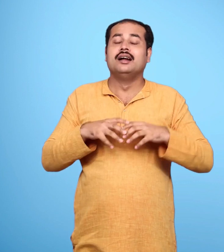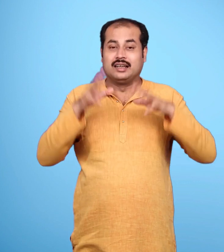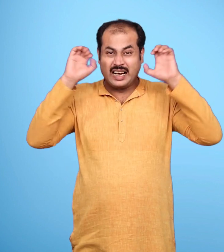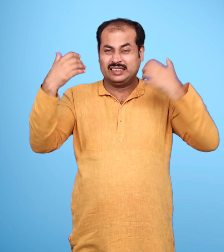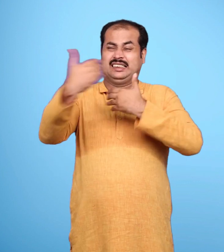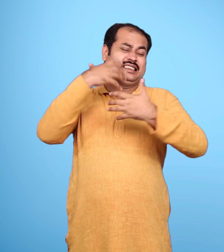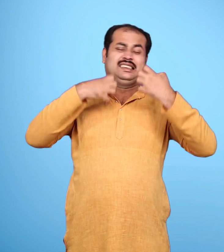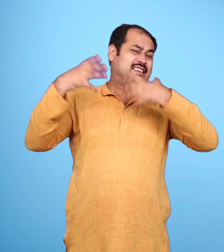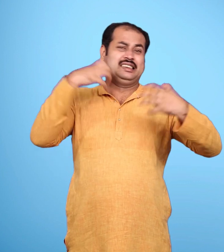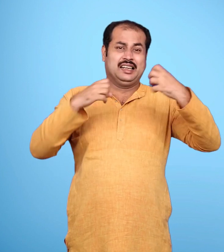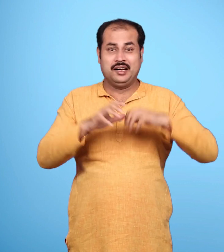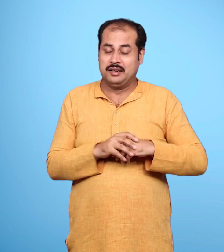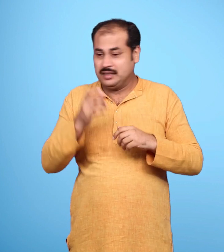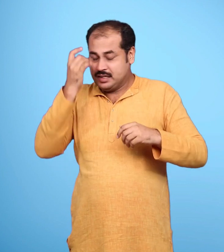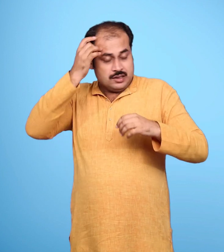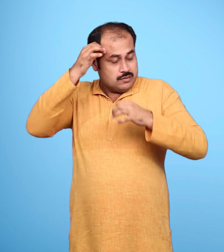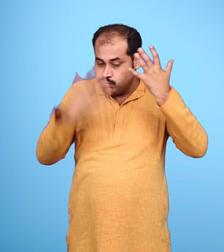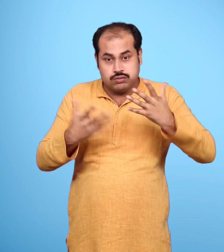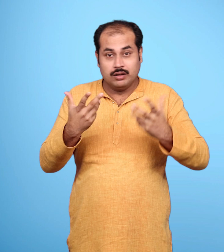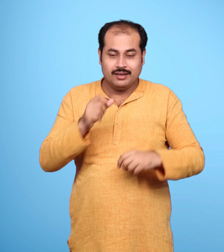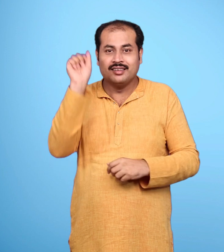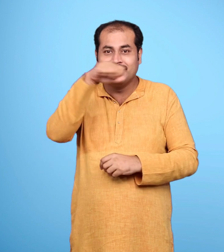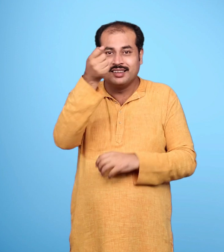क्रोध में रावन ने जटाईव के पंक काट दिये